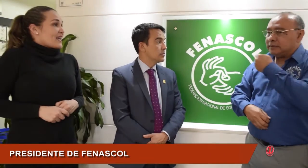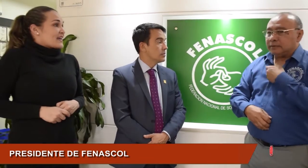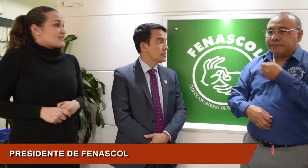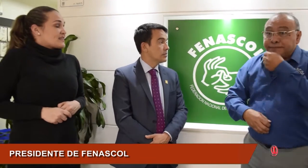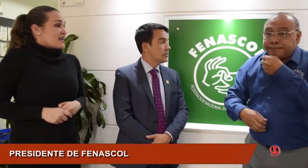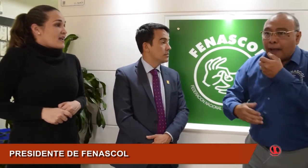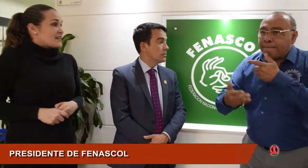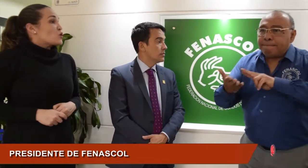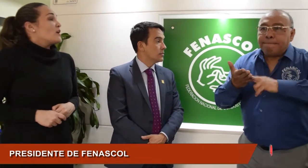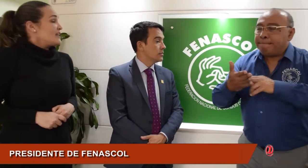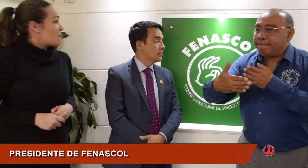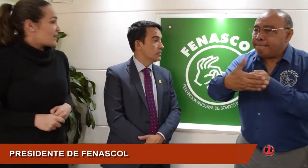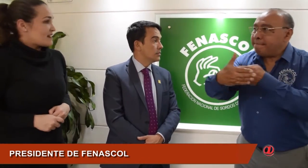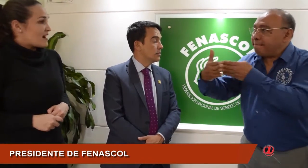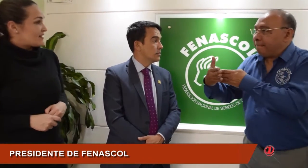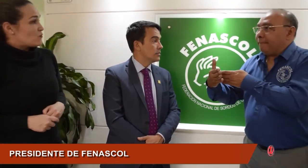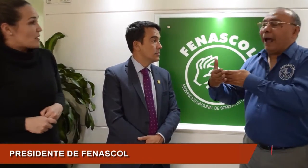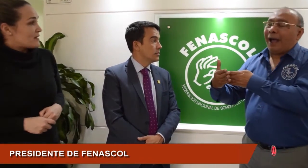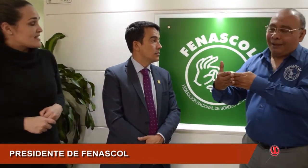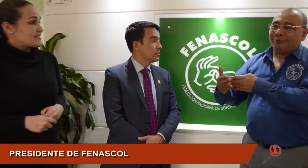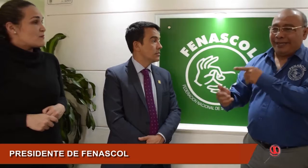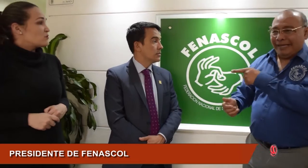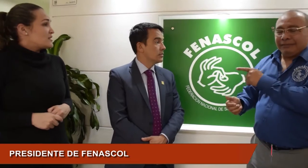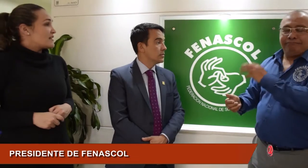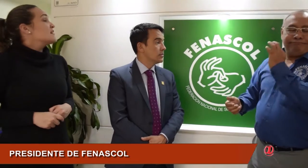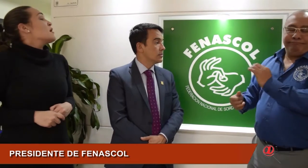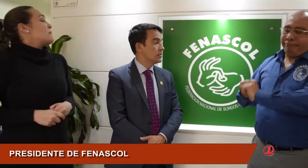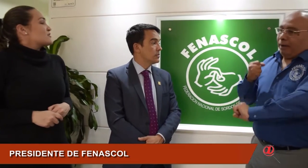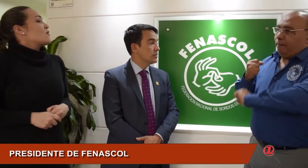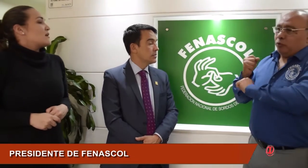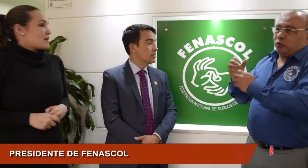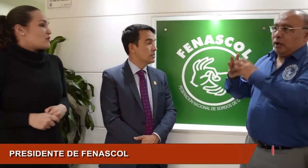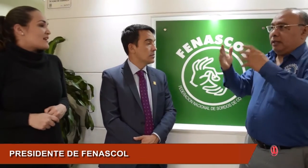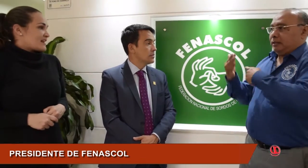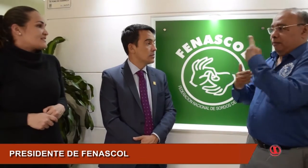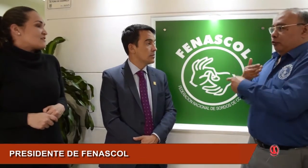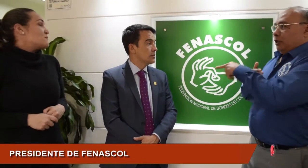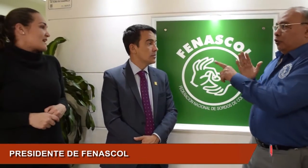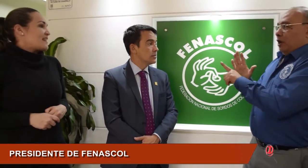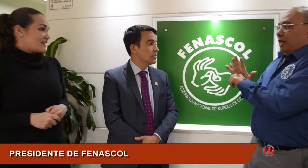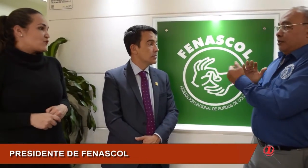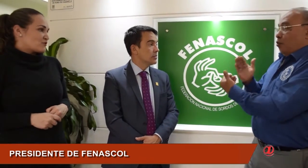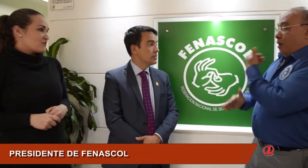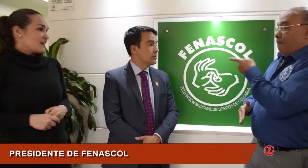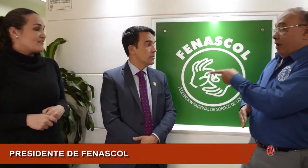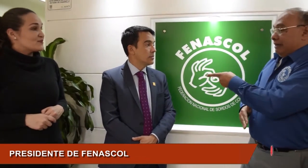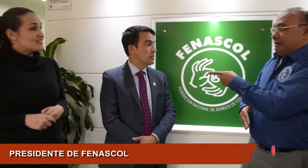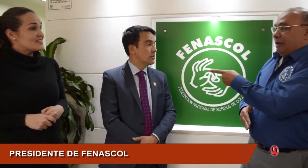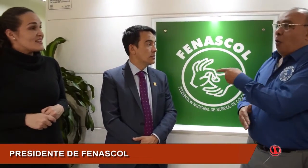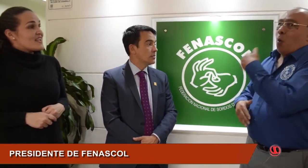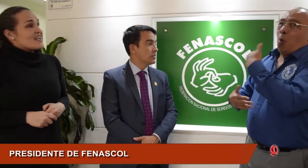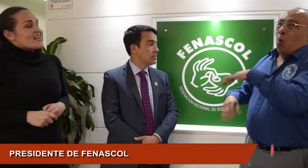sorda que es escogida para trabajar en alguna empresa, tiene esa oportunidad, pero se encuentra con barreras del entorno.